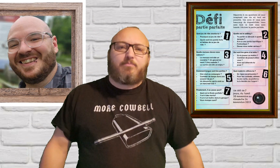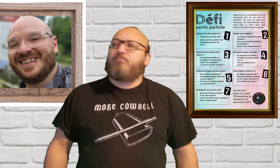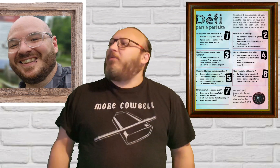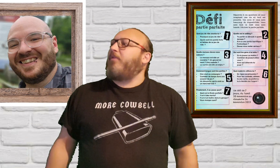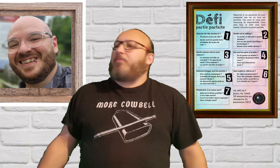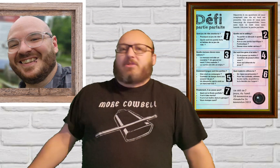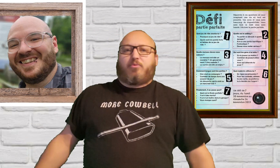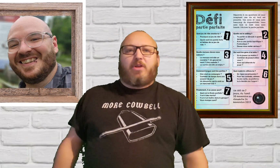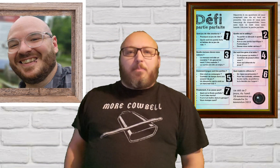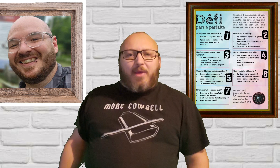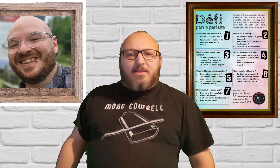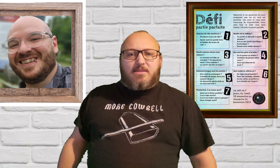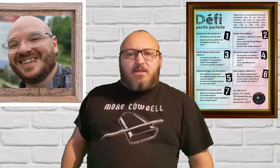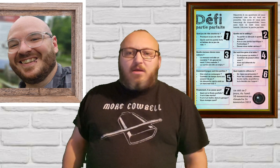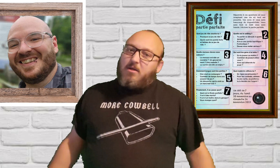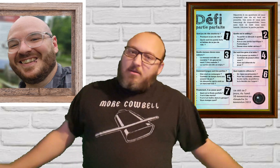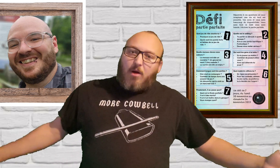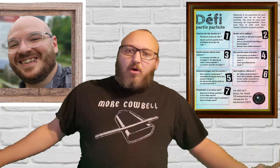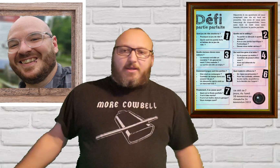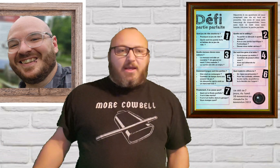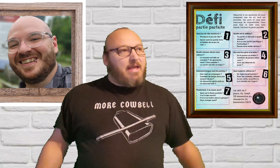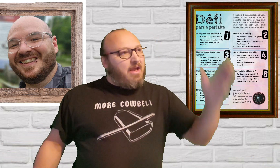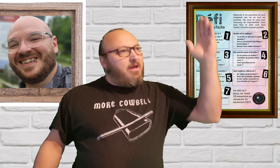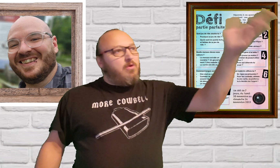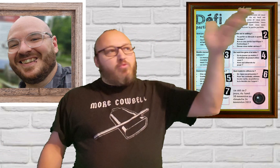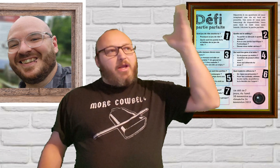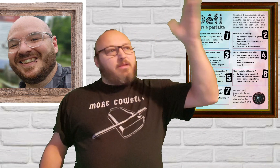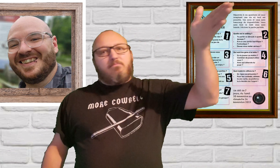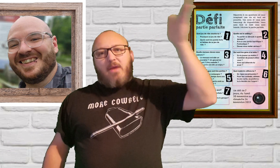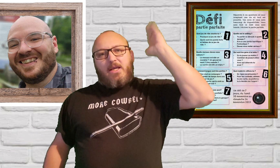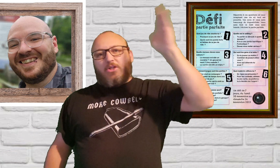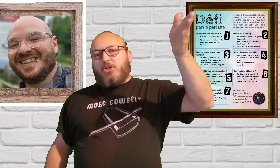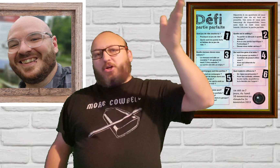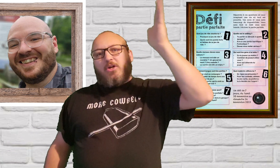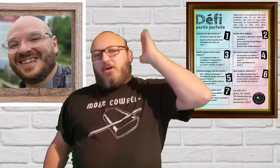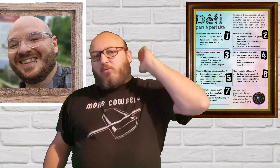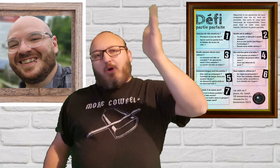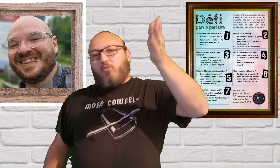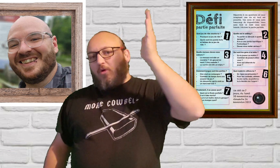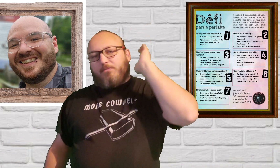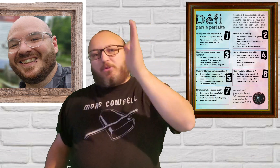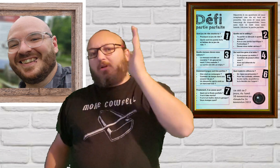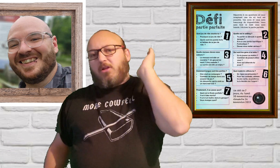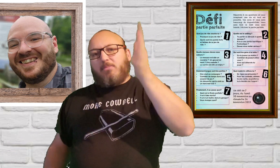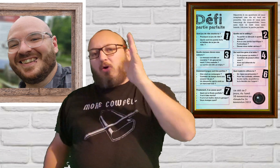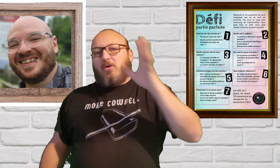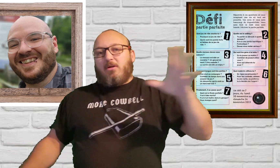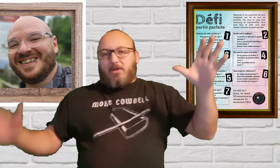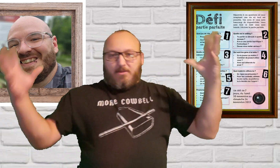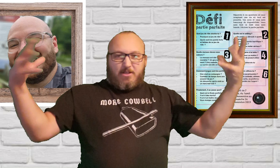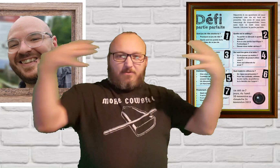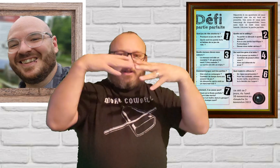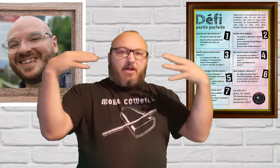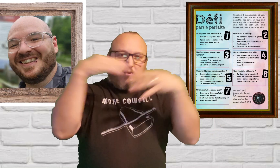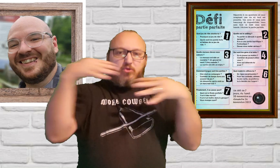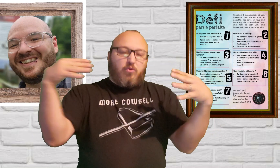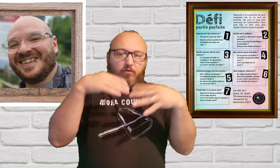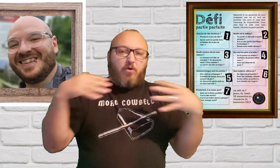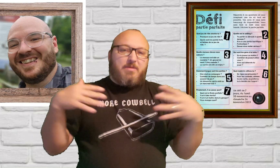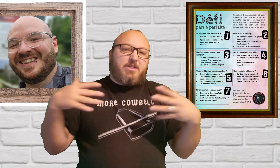pour une épaisse tu sais bon ok il a raid, mage, werewolf et tout là bon mais j'aimerais ça faire des crossover mais